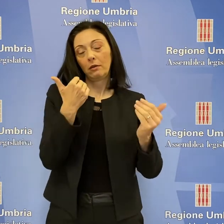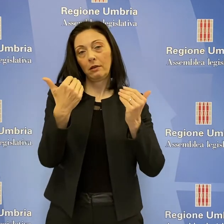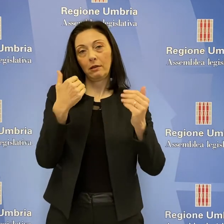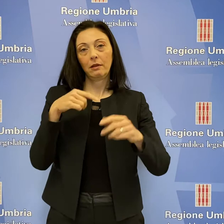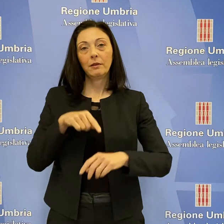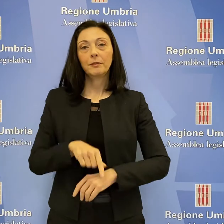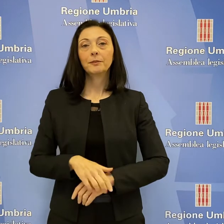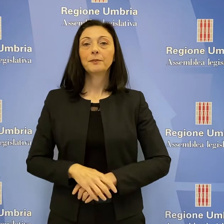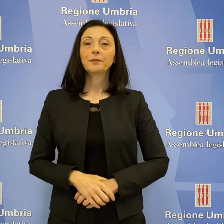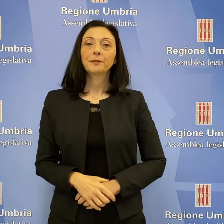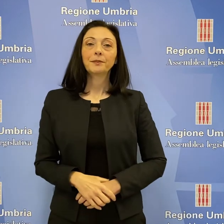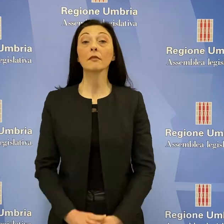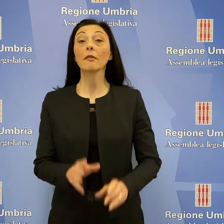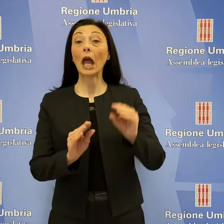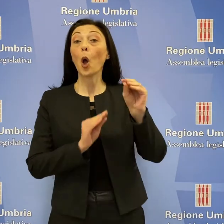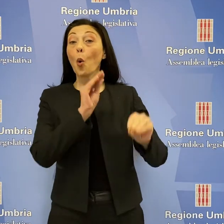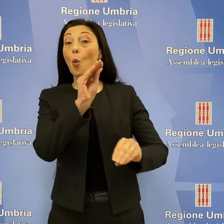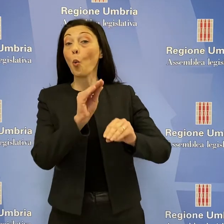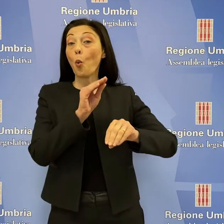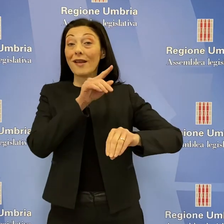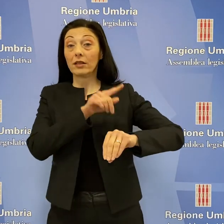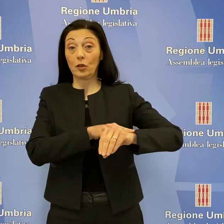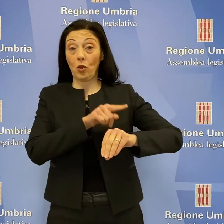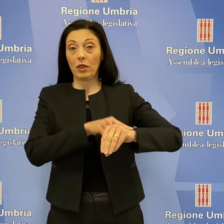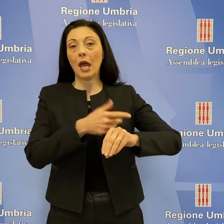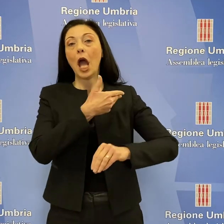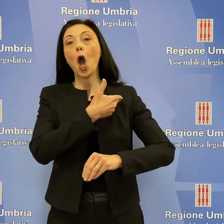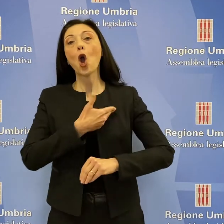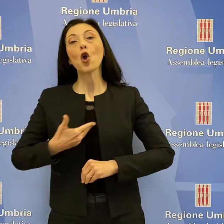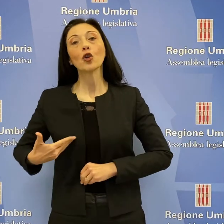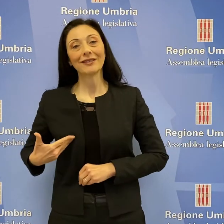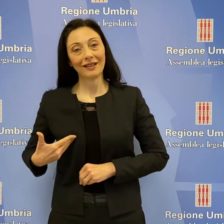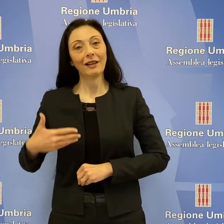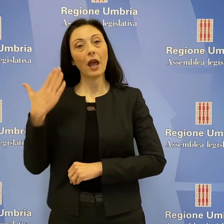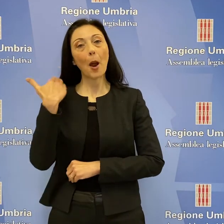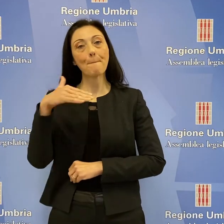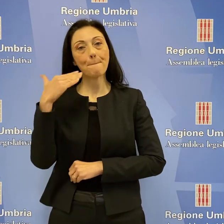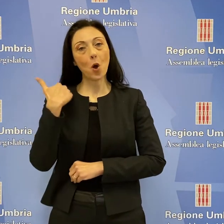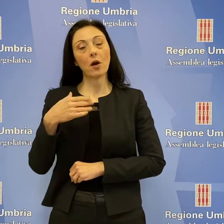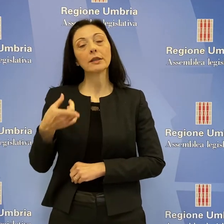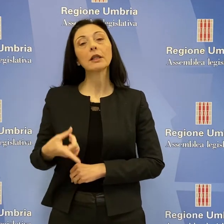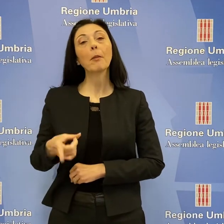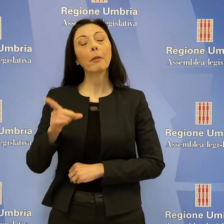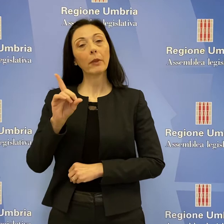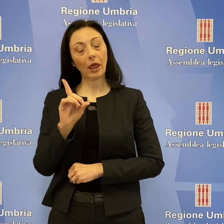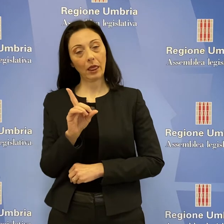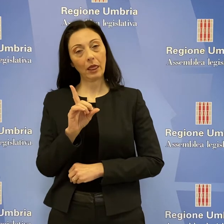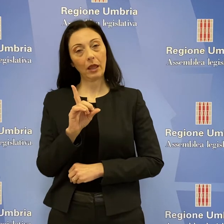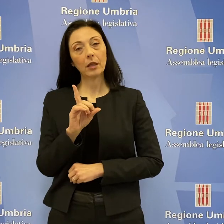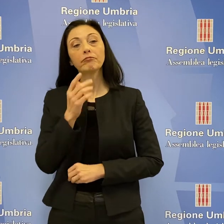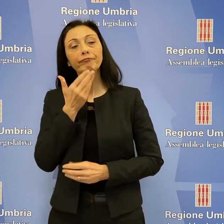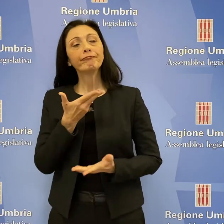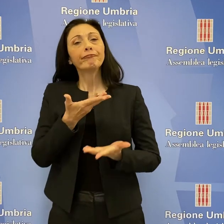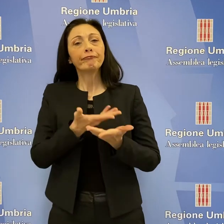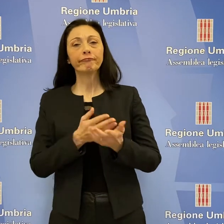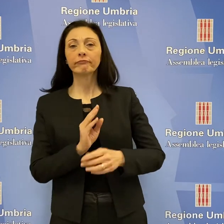seduta a consigliare. Nella parte dedicata al question time, la consigliera Donatella Porzi del Partito Democratico ha